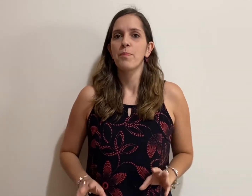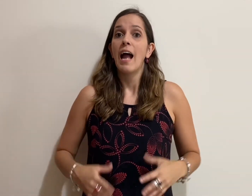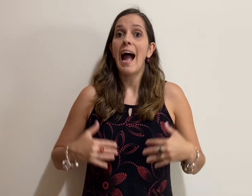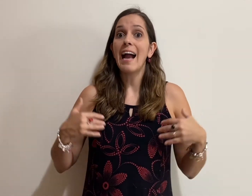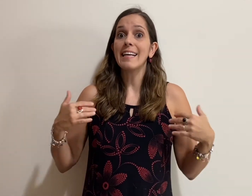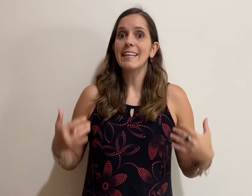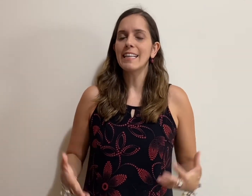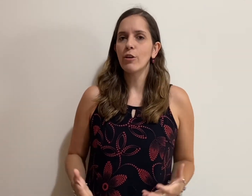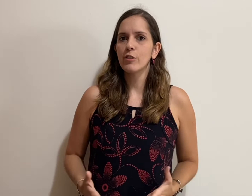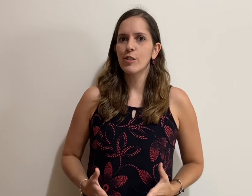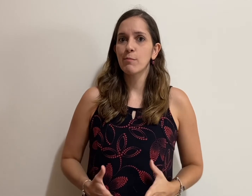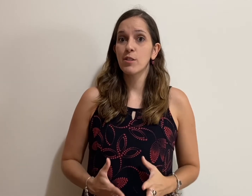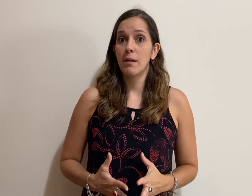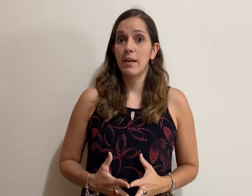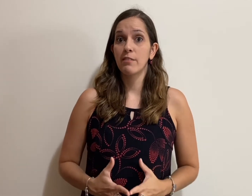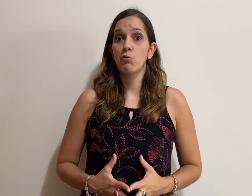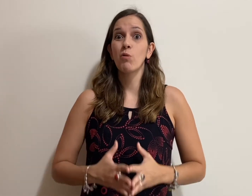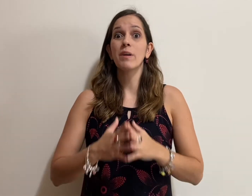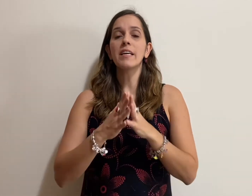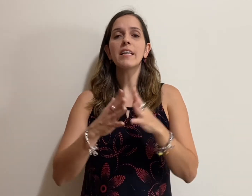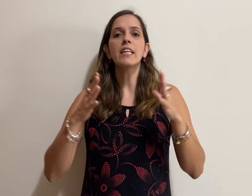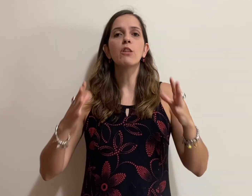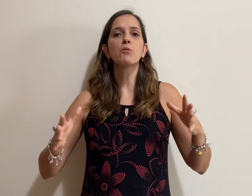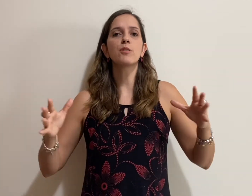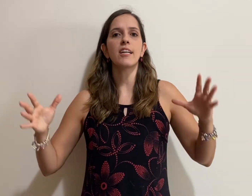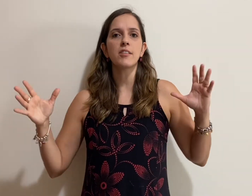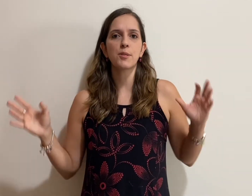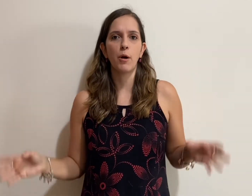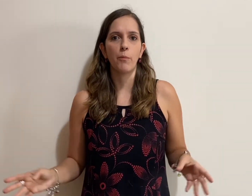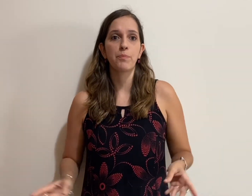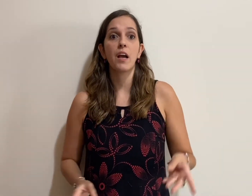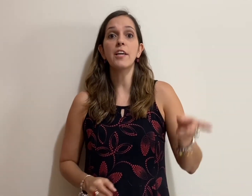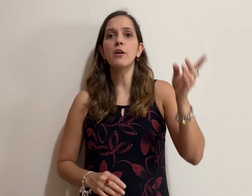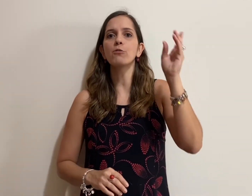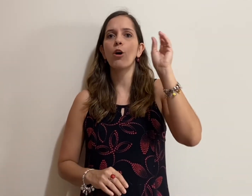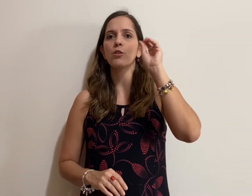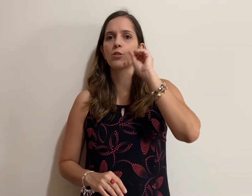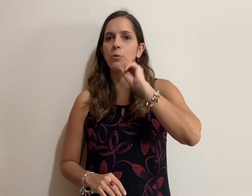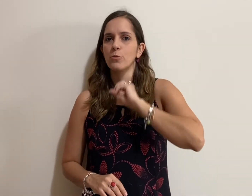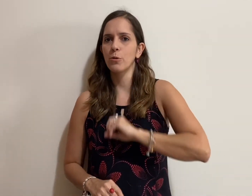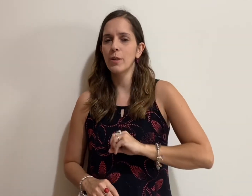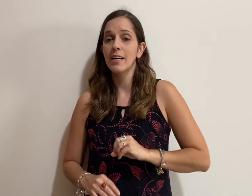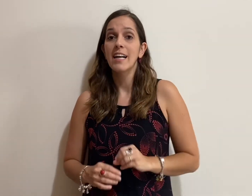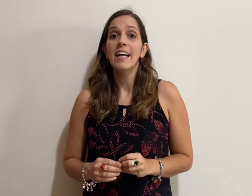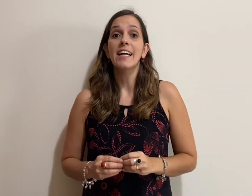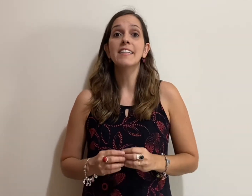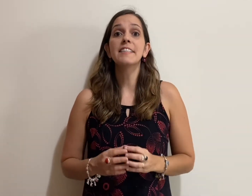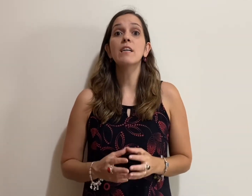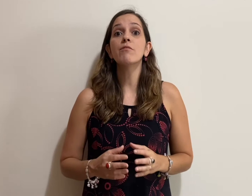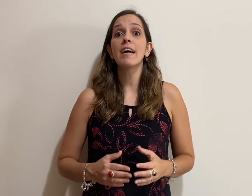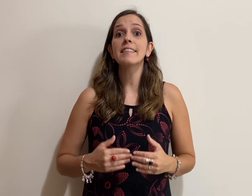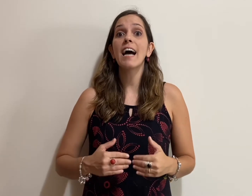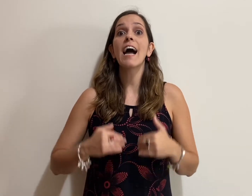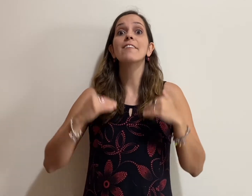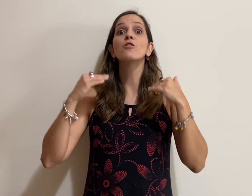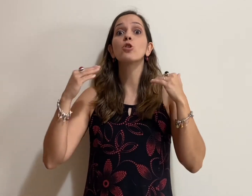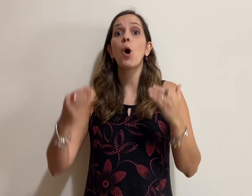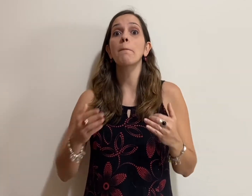aqui nós estamos trabalhando com ilustração e o nosso autor, ele não vai dar nome